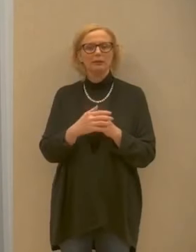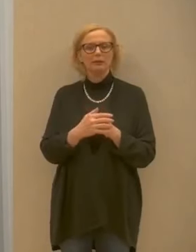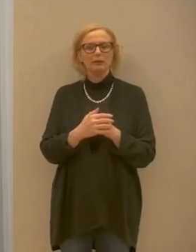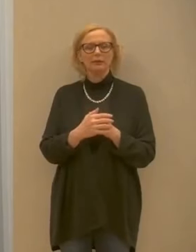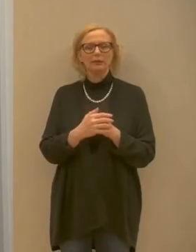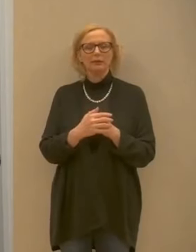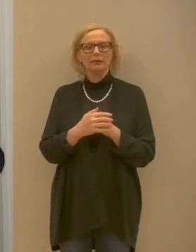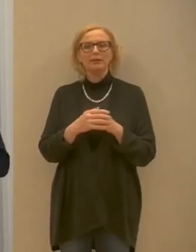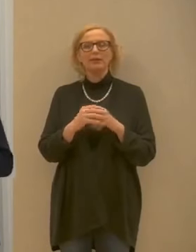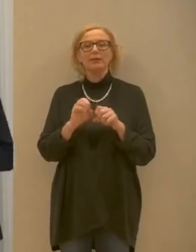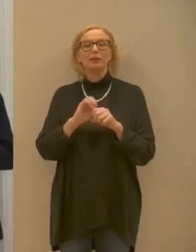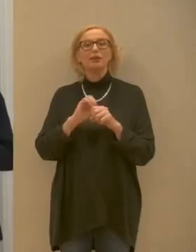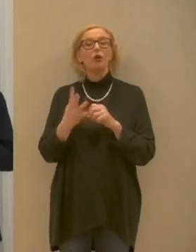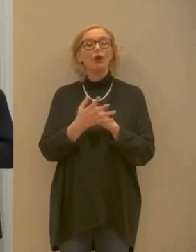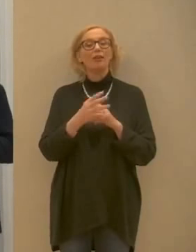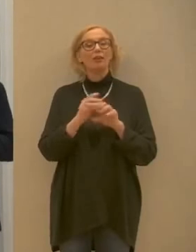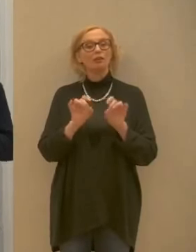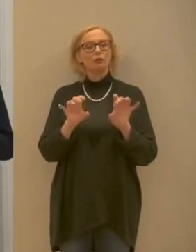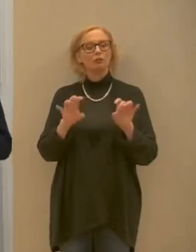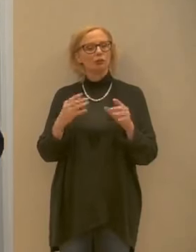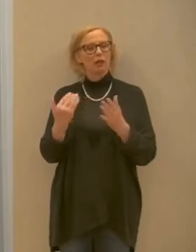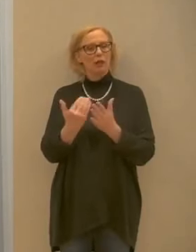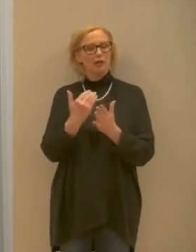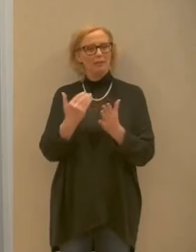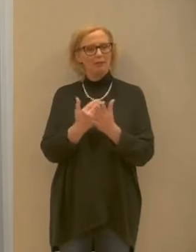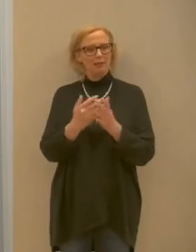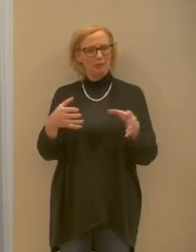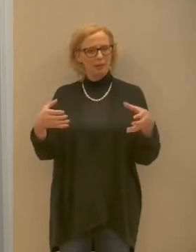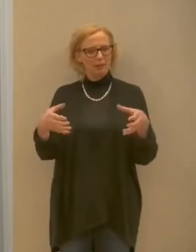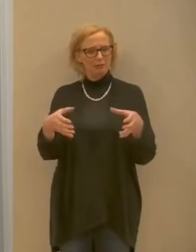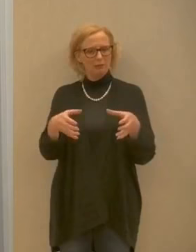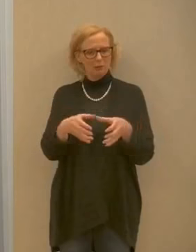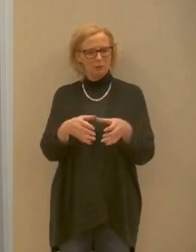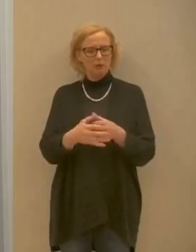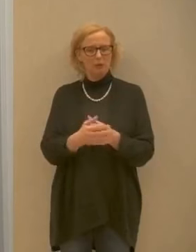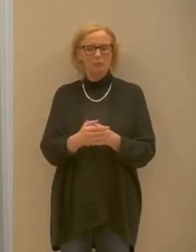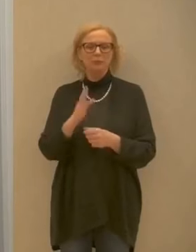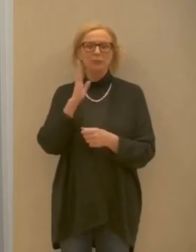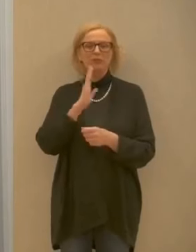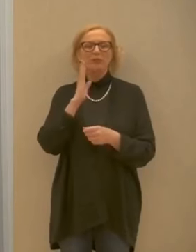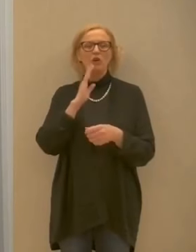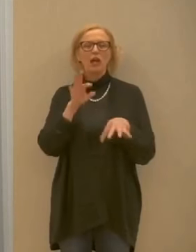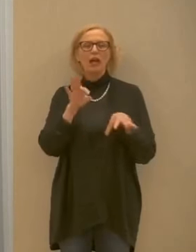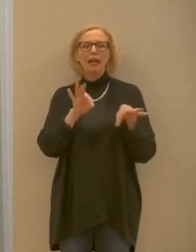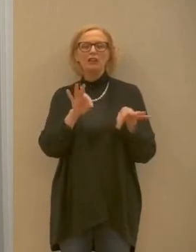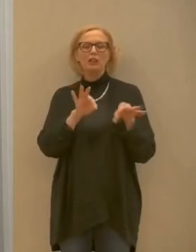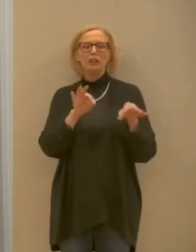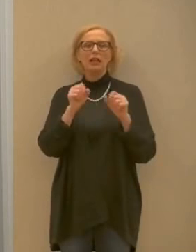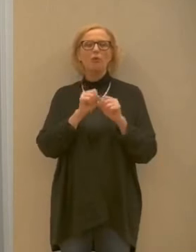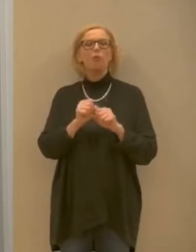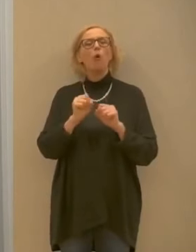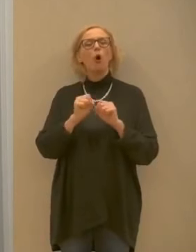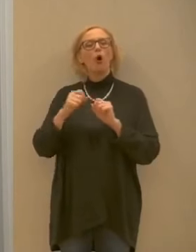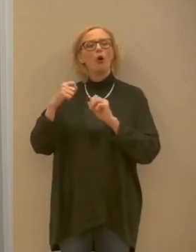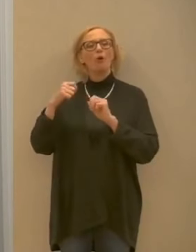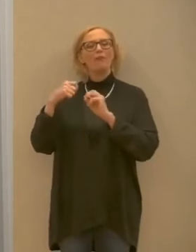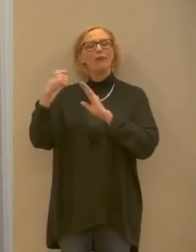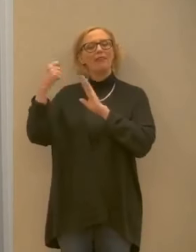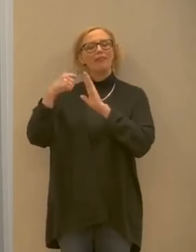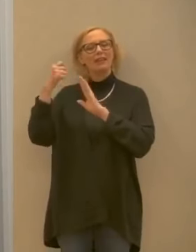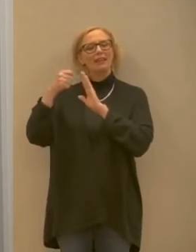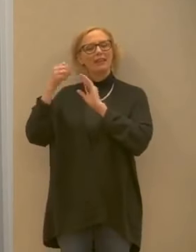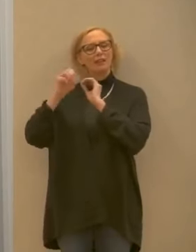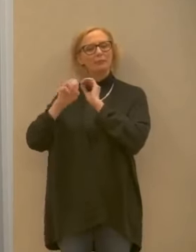'esplosione dell'epidemia. Vorrei pregare la regia di mandare in onda uno